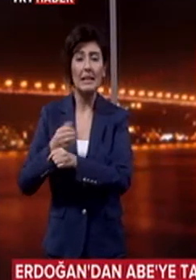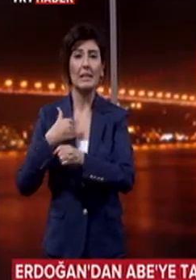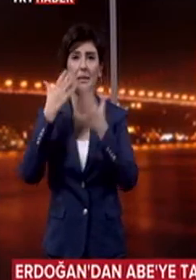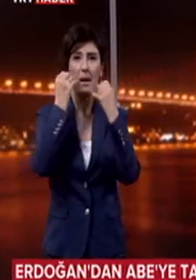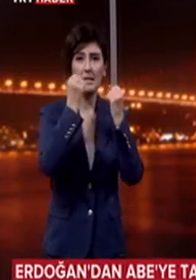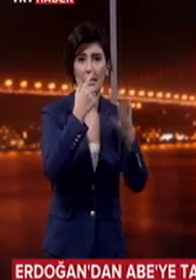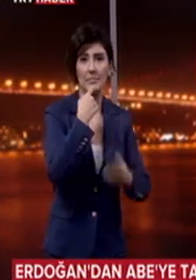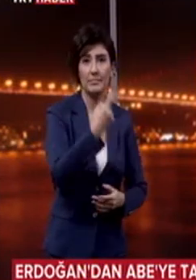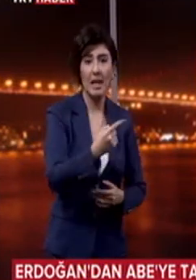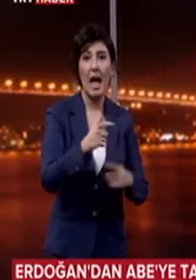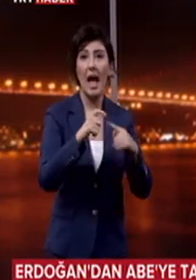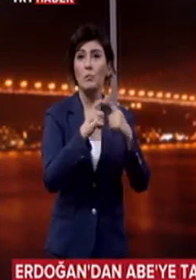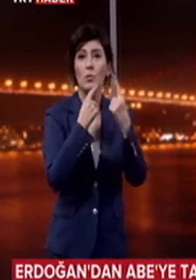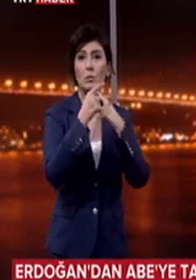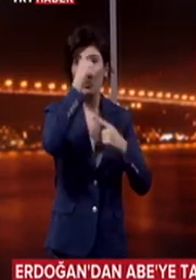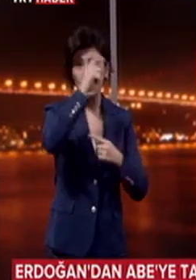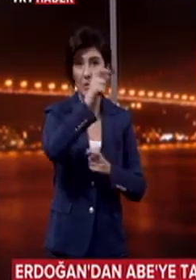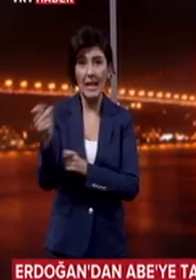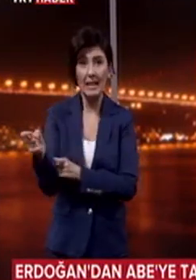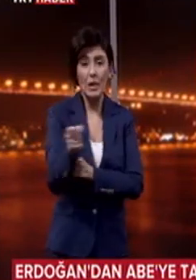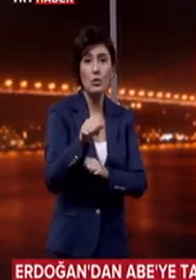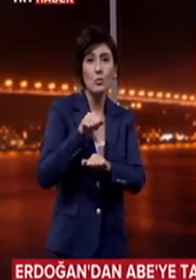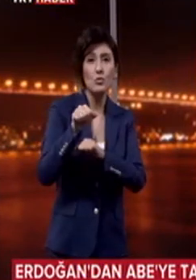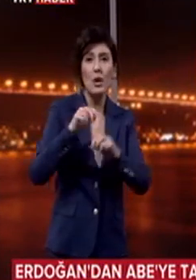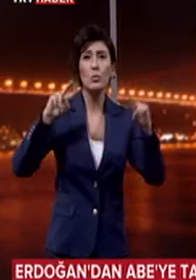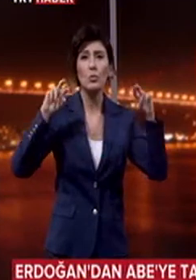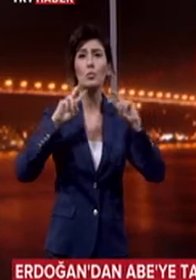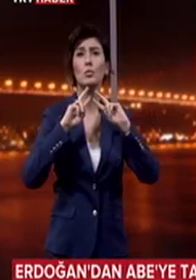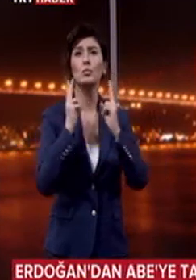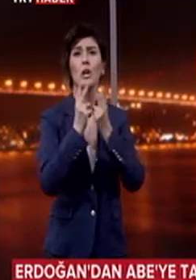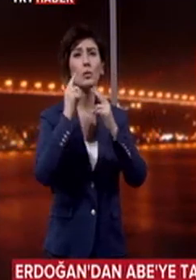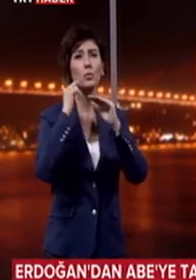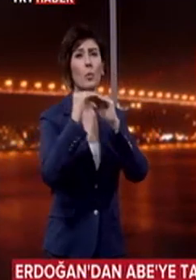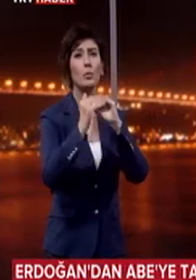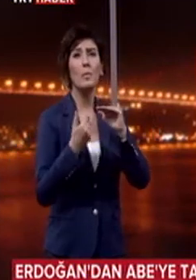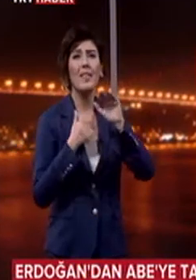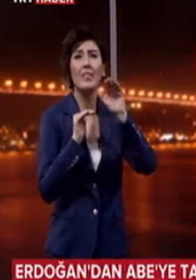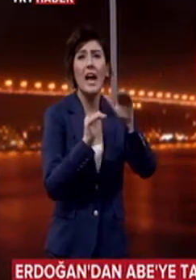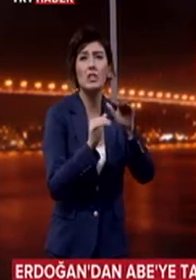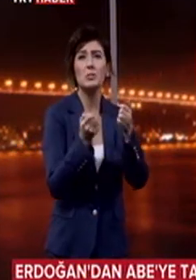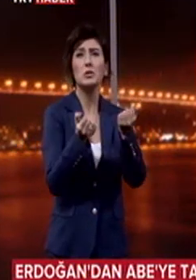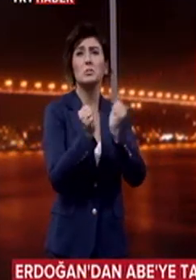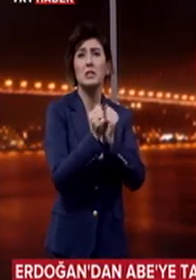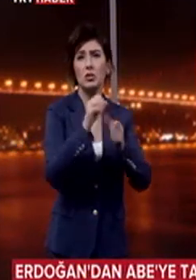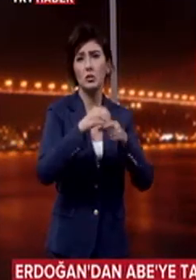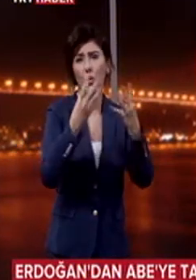Erdoğan görüşmede Türkiye'nin terörizmle mücadele konusunda uluslararası toplumla dayanışma ve işbirliği içinde olmaya devam edeceğini söyledi.